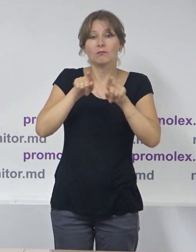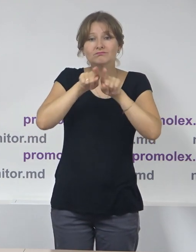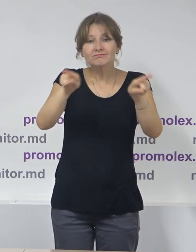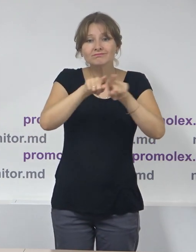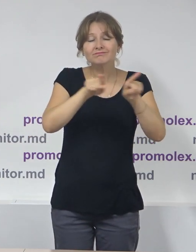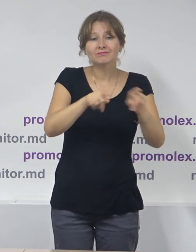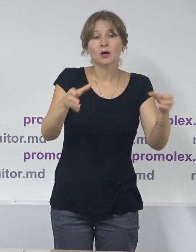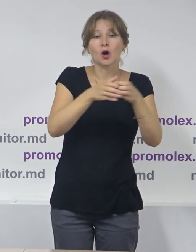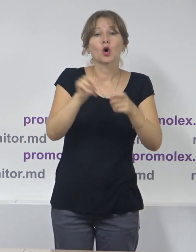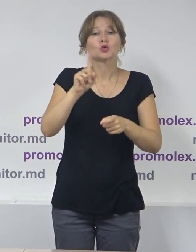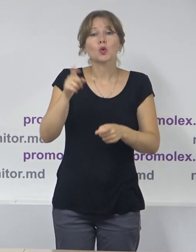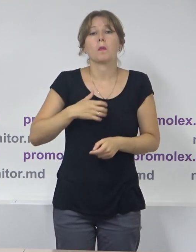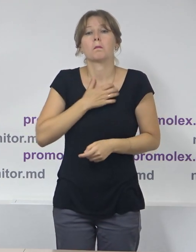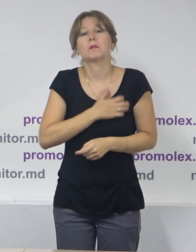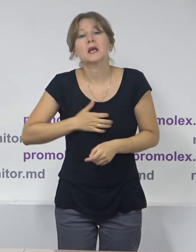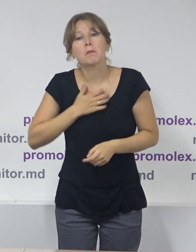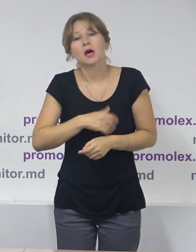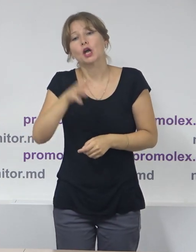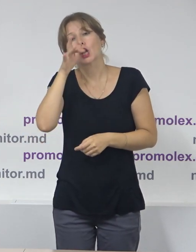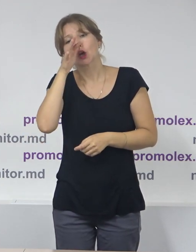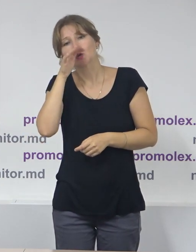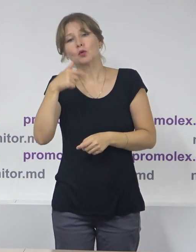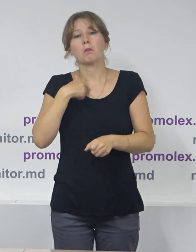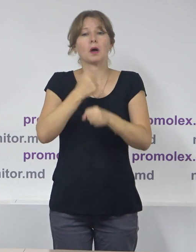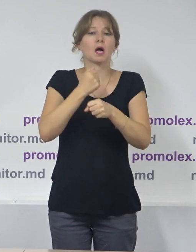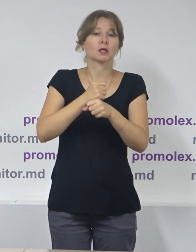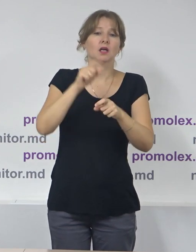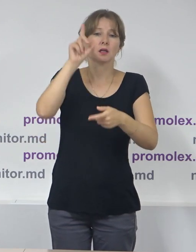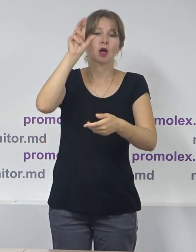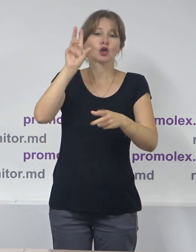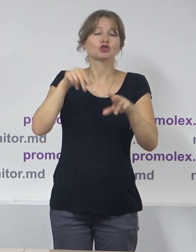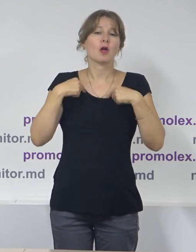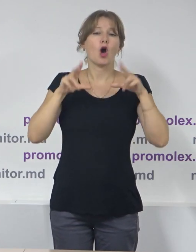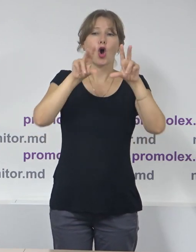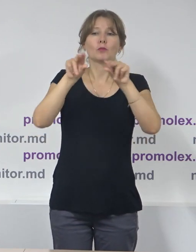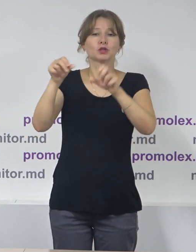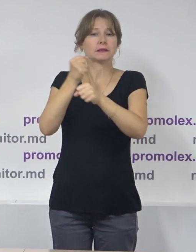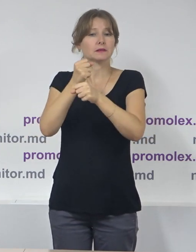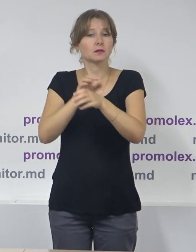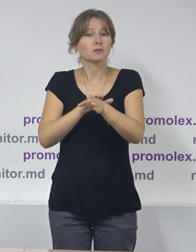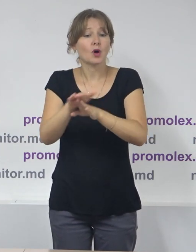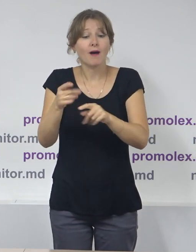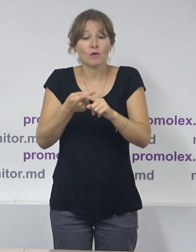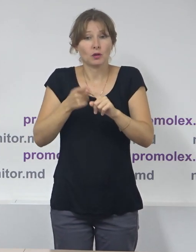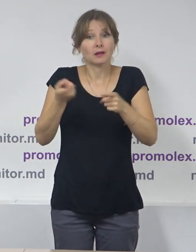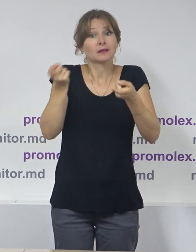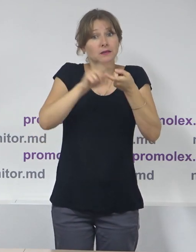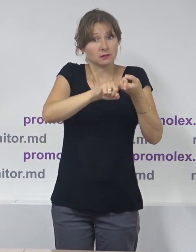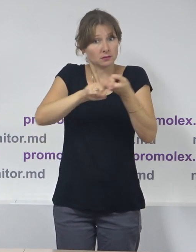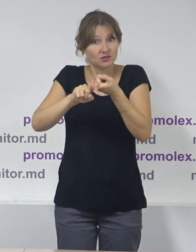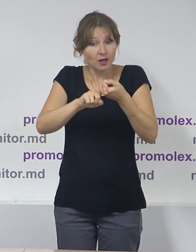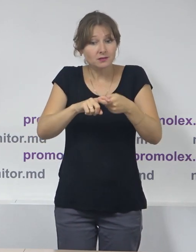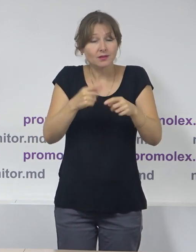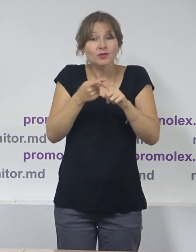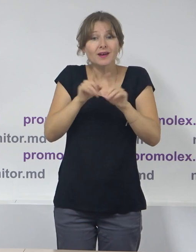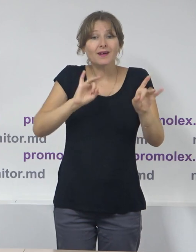Primăria municipiului Chișinău noi facem ca promisiunile să se realizeze. În legătură cu acest slogan noi totuși trebuie să înțelegem